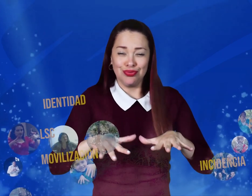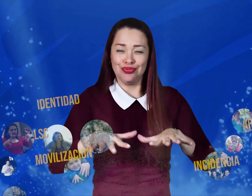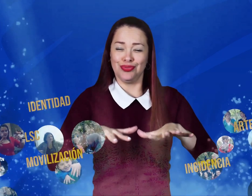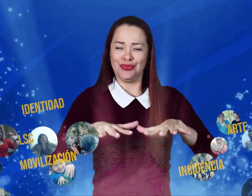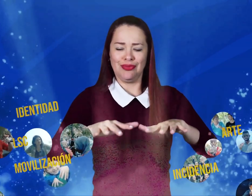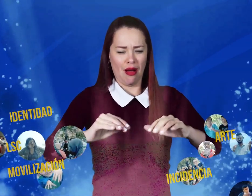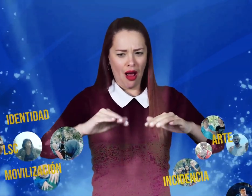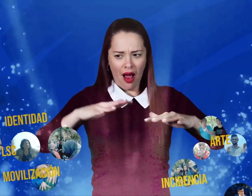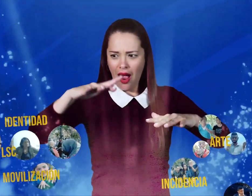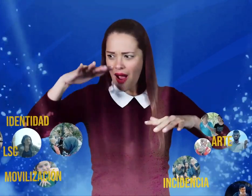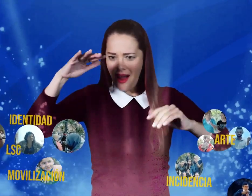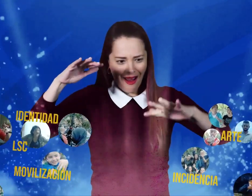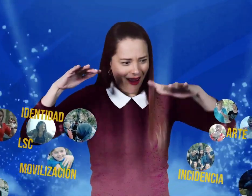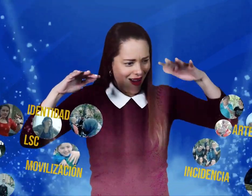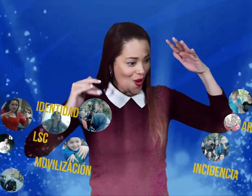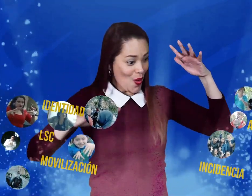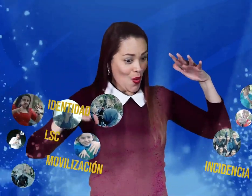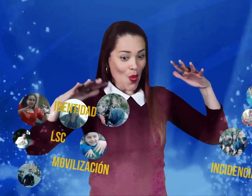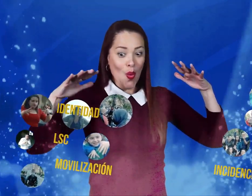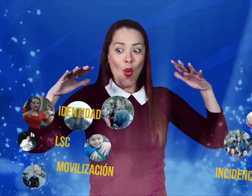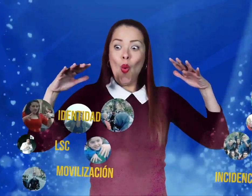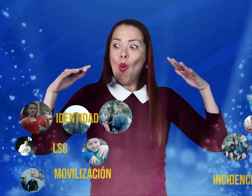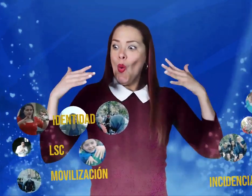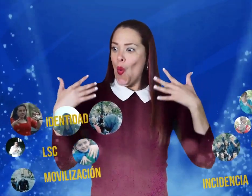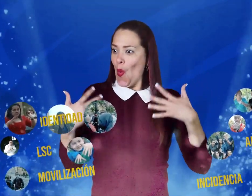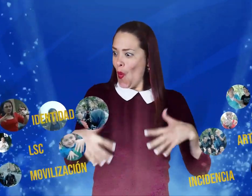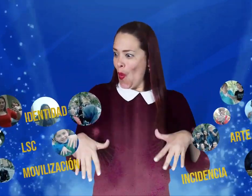que ha venido en aumento Que es de gran valor y riqueza